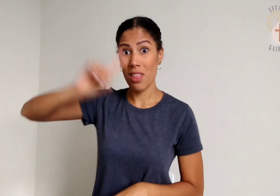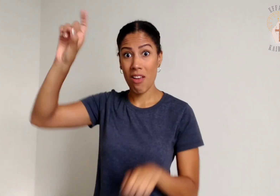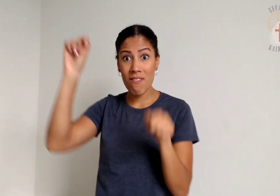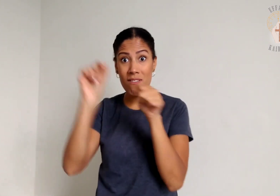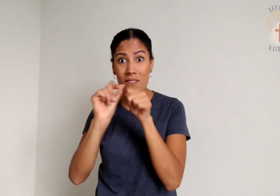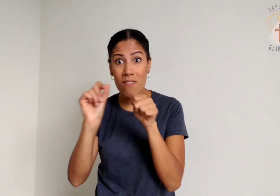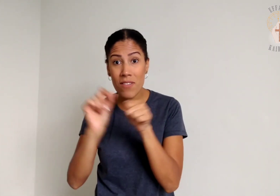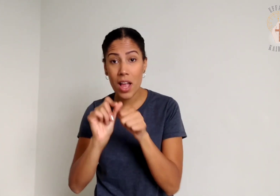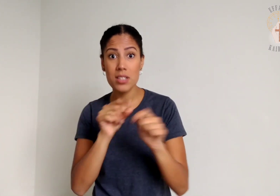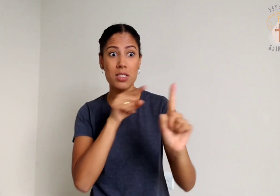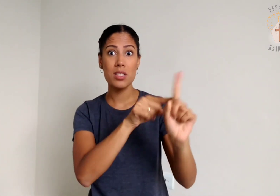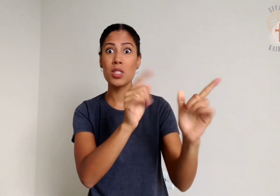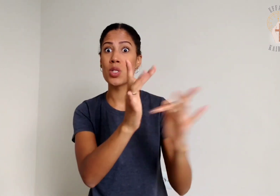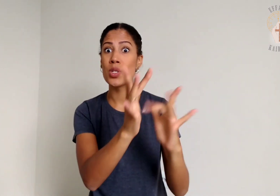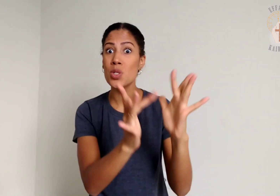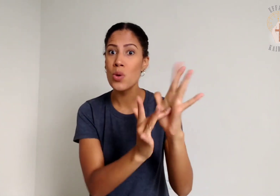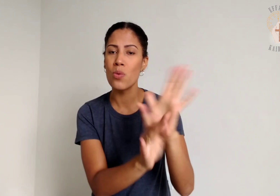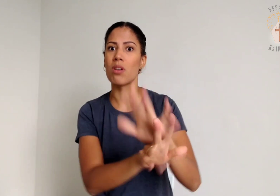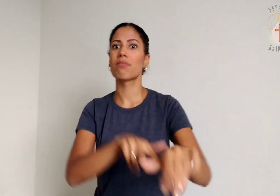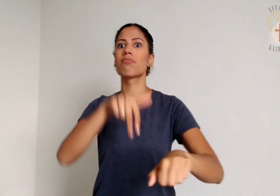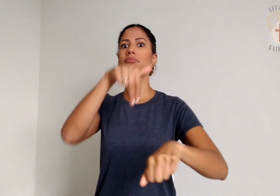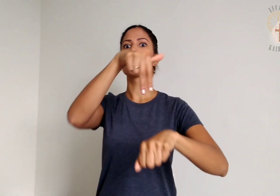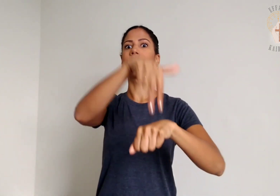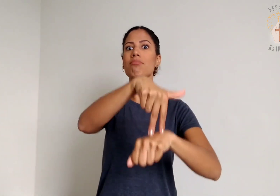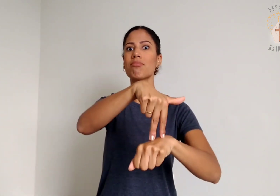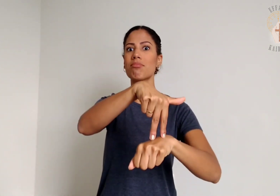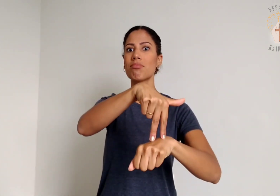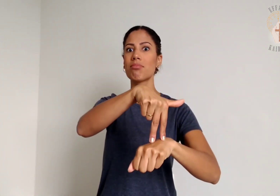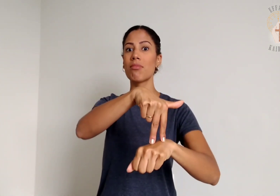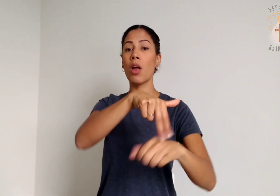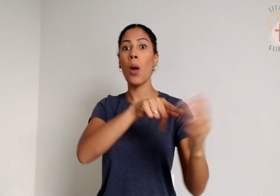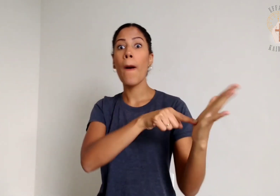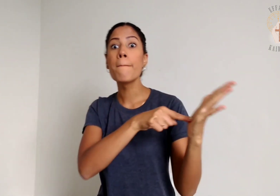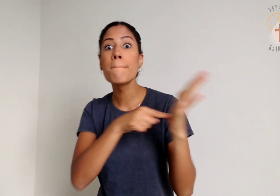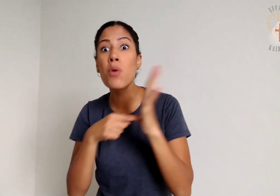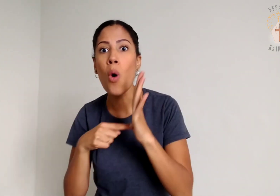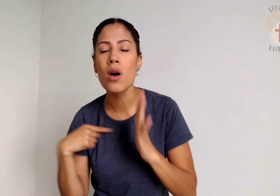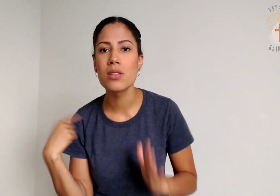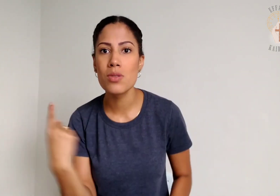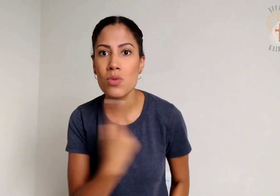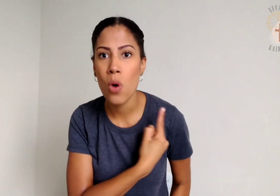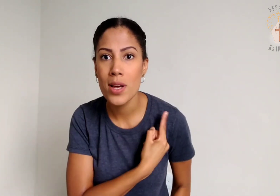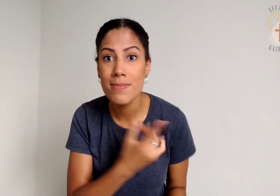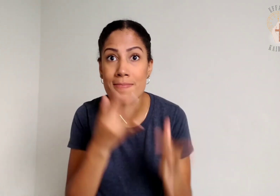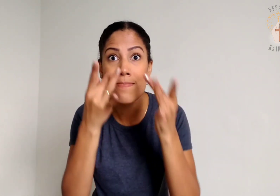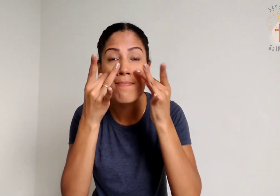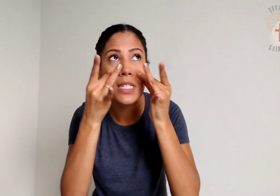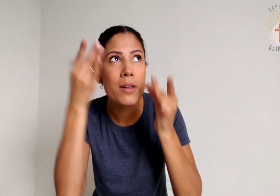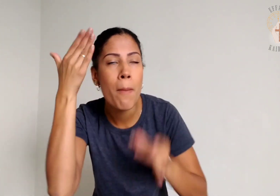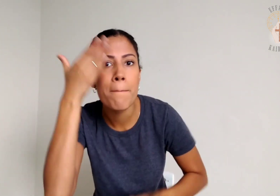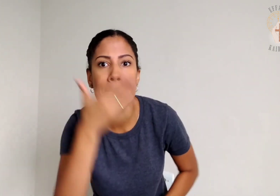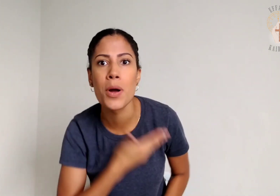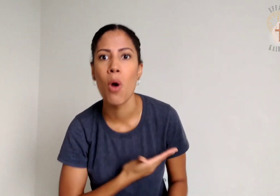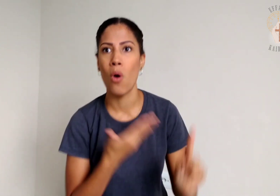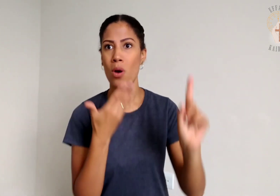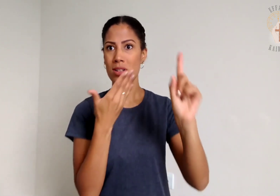Com efeito, Deus ressuscitou este mesmo Jesus, e disto, todos nós somos